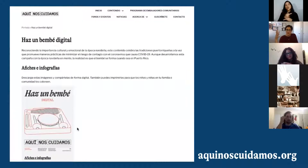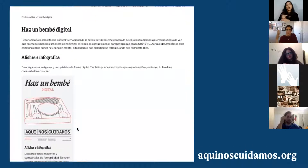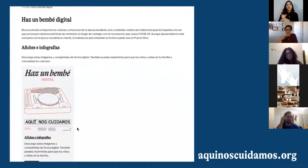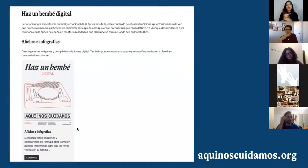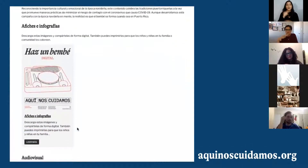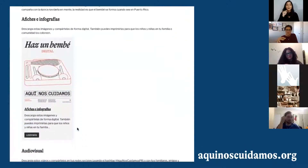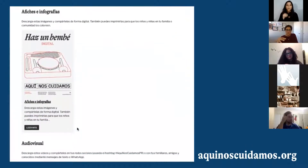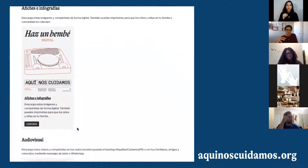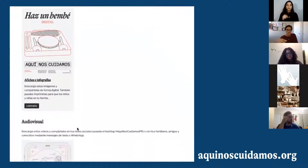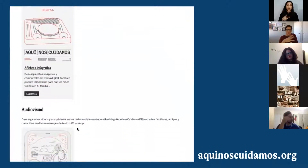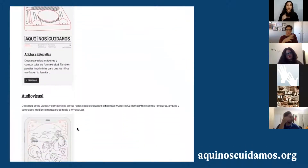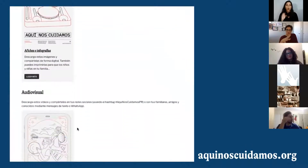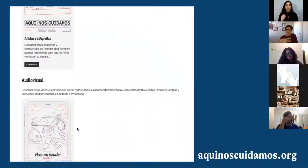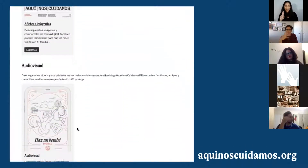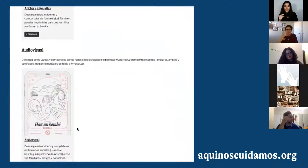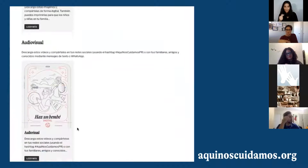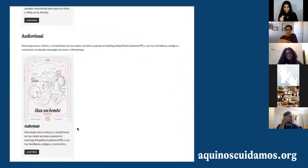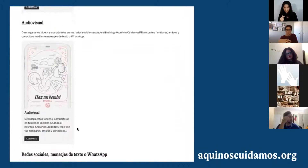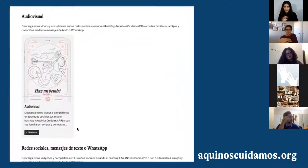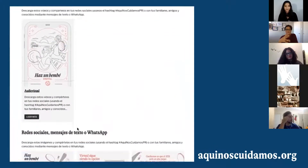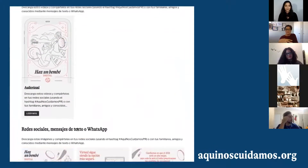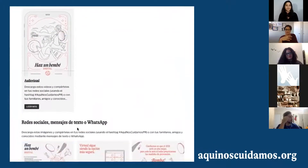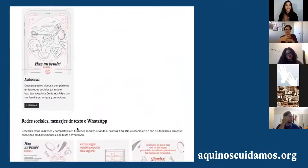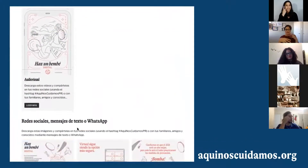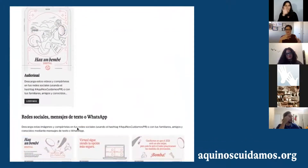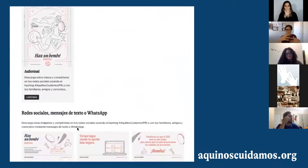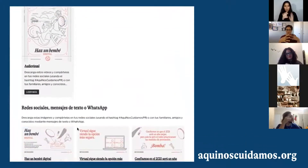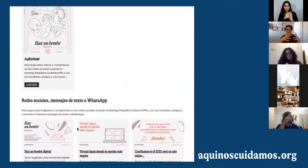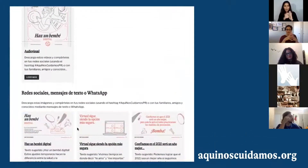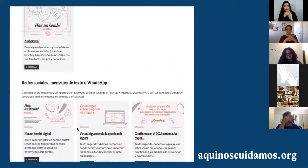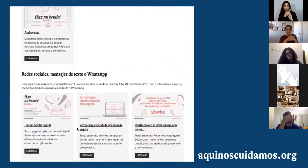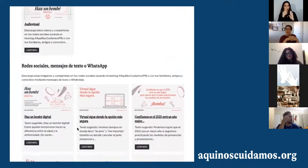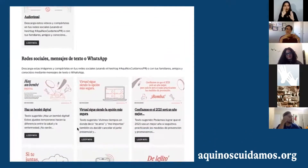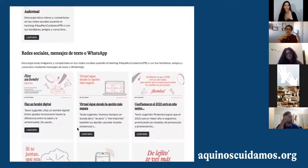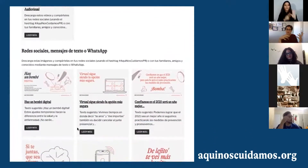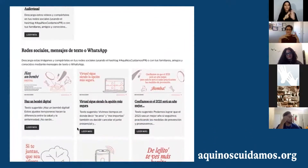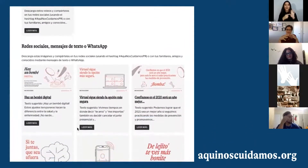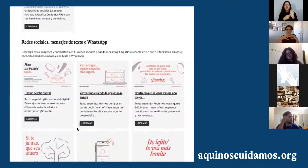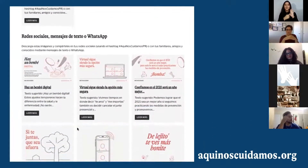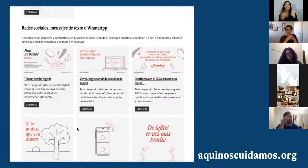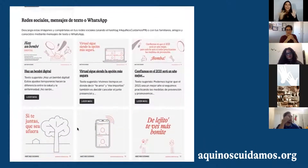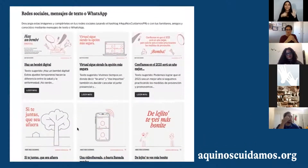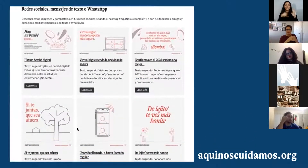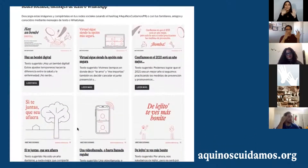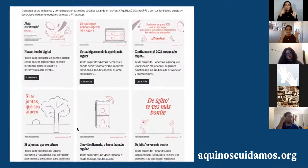descargar toda la información. Aquí están viendo un video que les muestra. Hay distintas maneras de acceder al contenido.